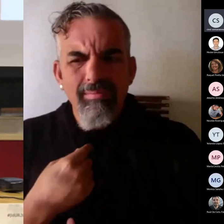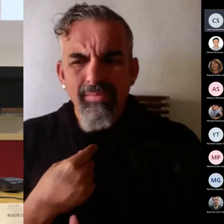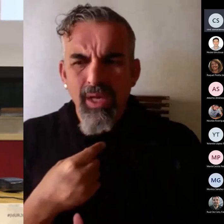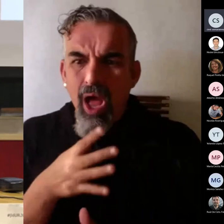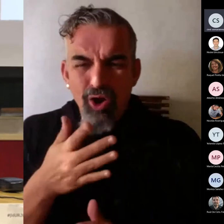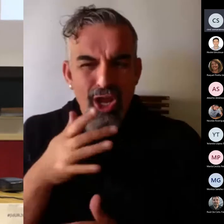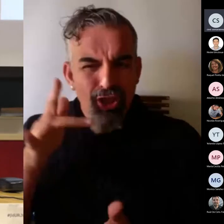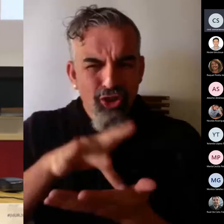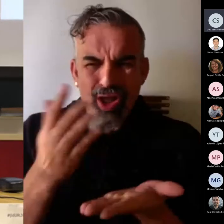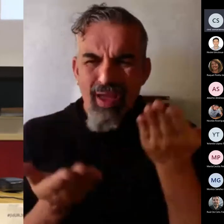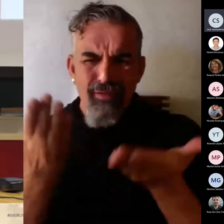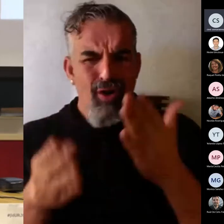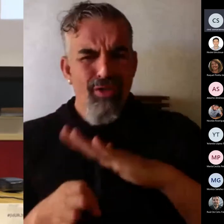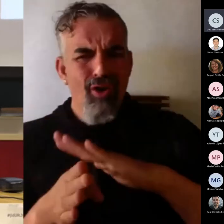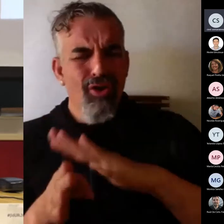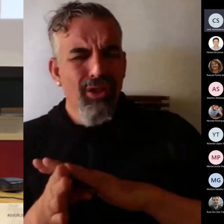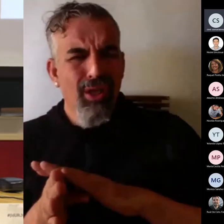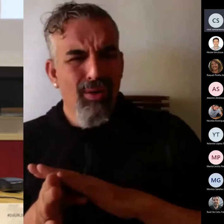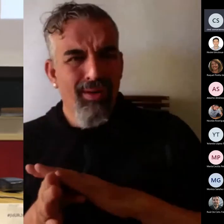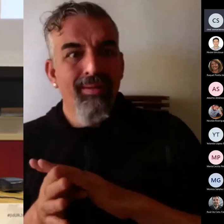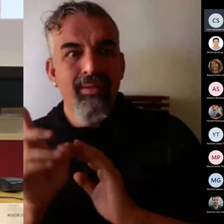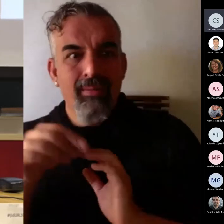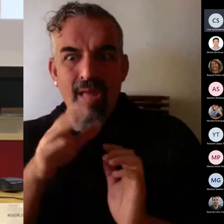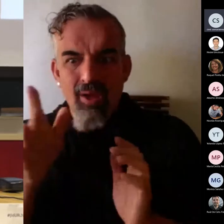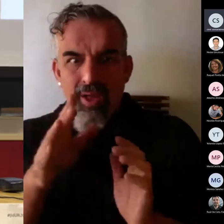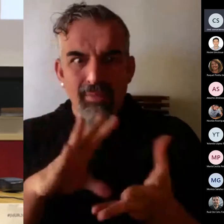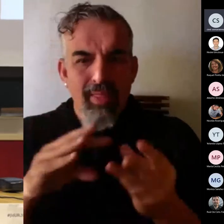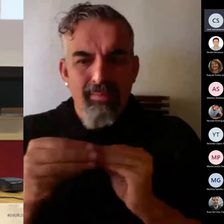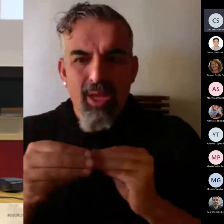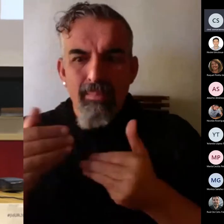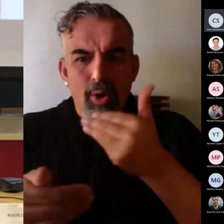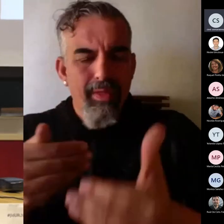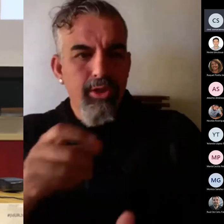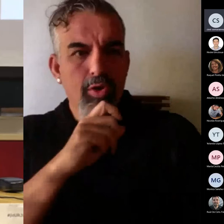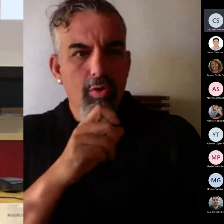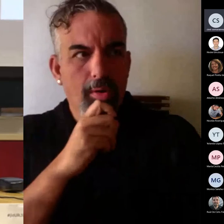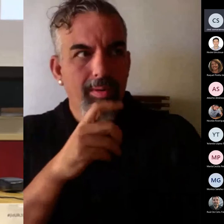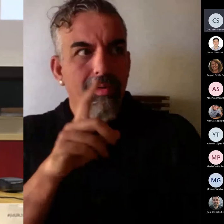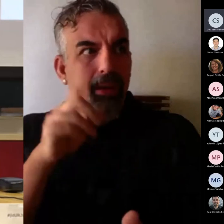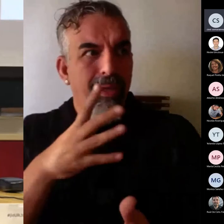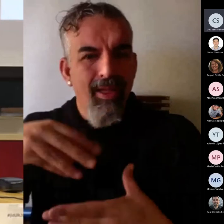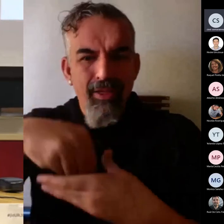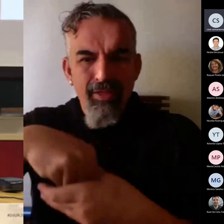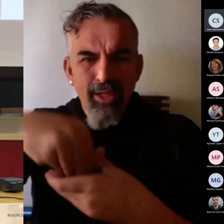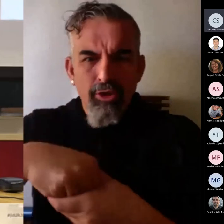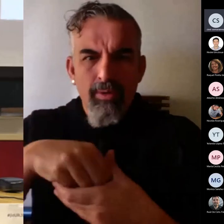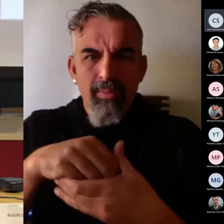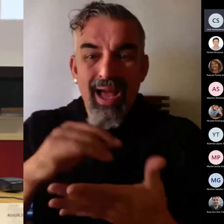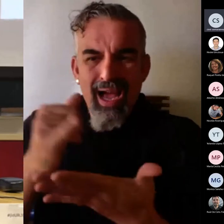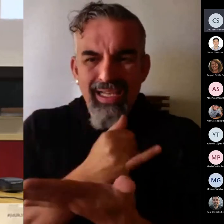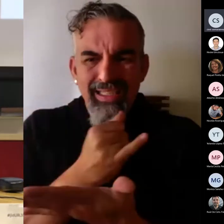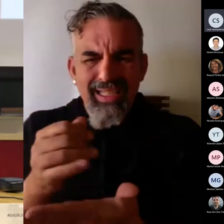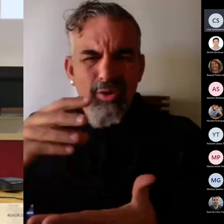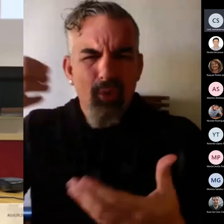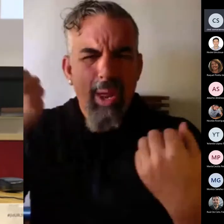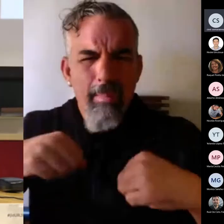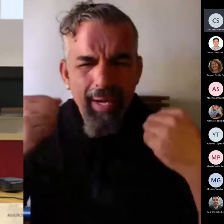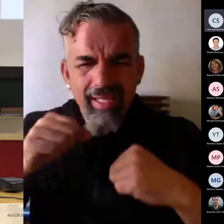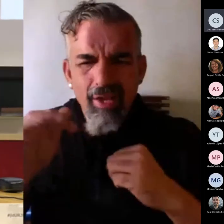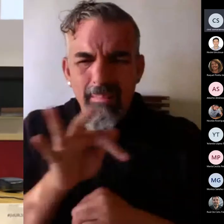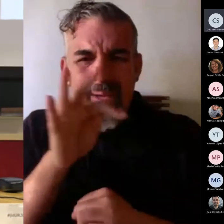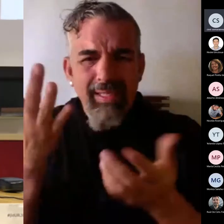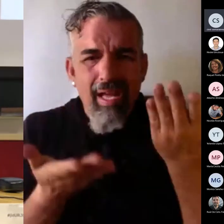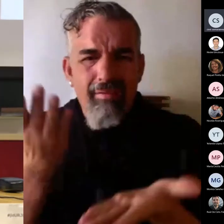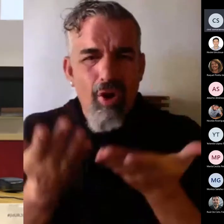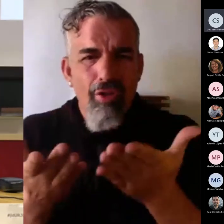continua, y a ver qué peso dábamos a la evaluación continua, y a ver qué cosas metíamos en nuestra asignatura de prácticas y de evaluación continua.